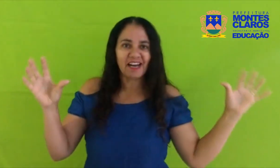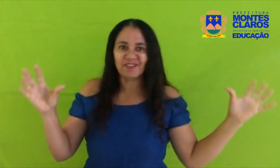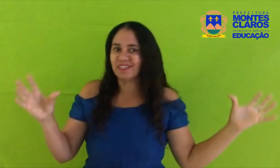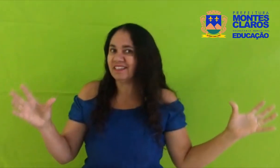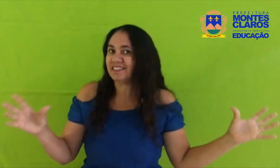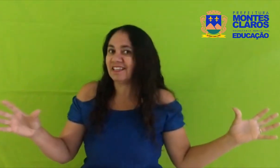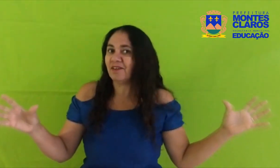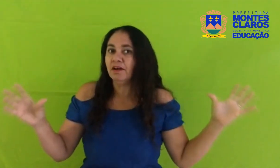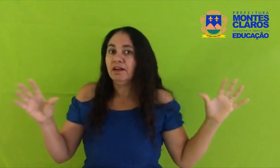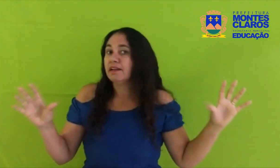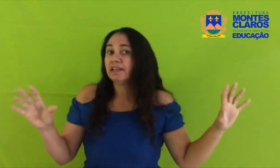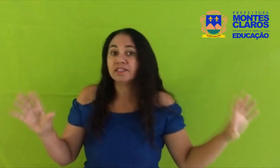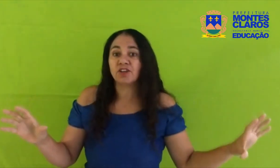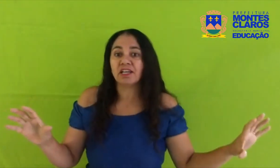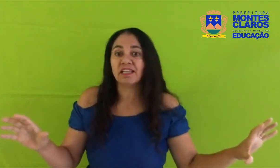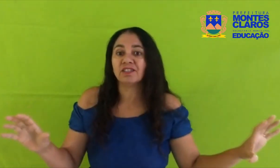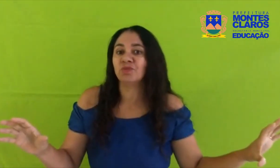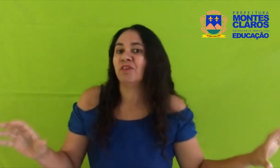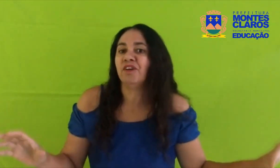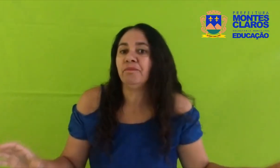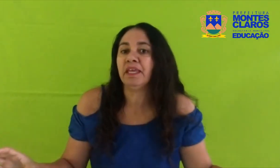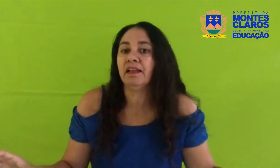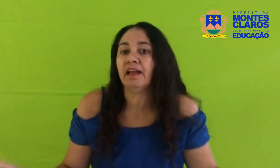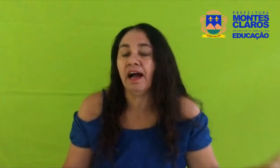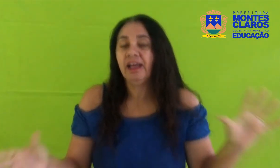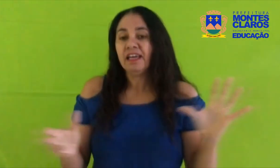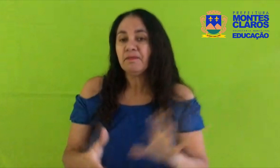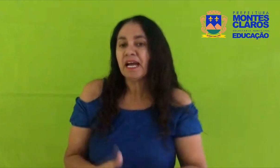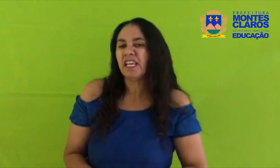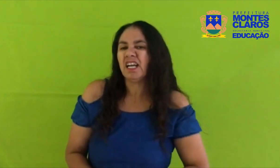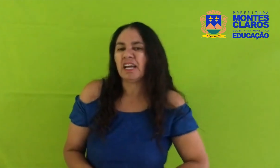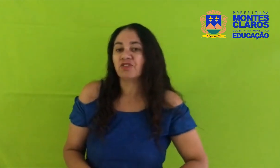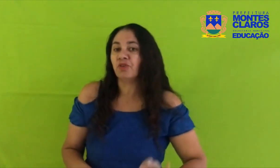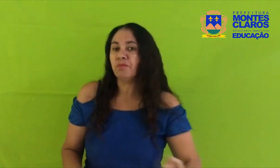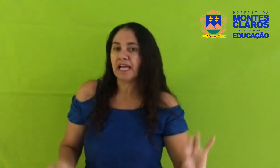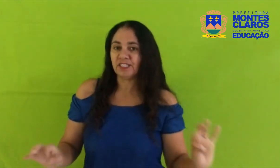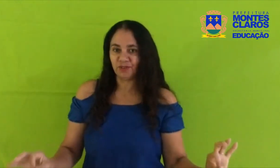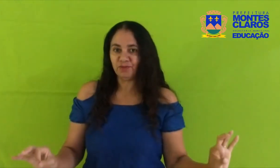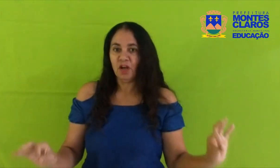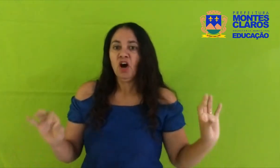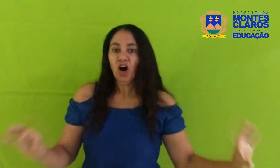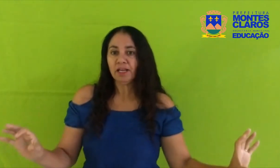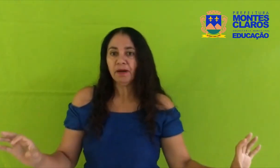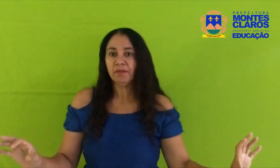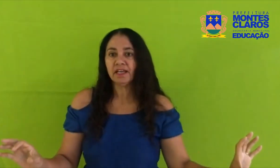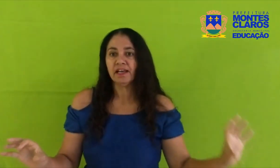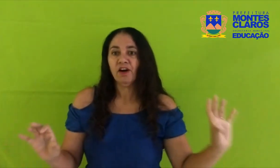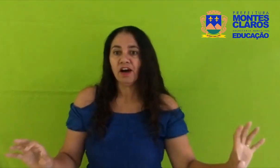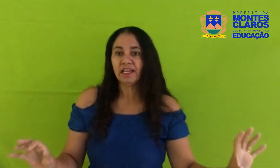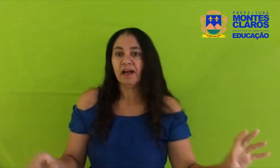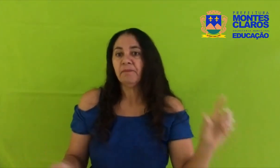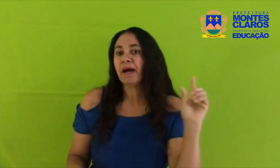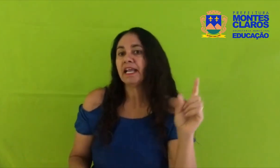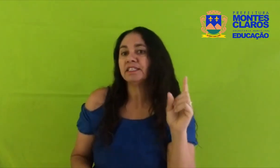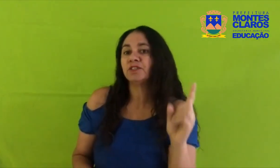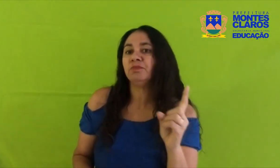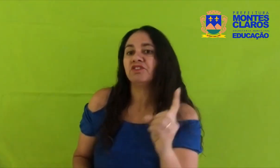aconteceu na história da sua família E Mariana achou mais um Olha, mamãe, olha, parece uma